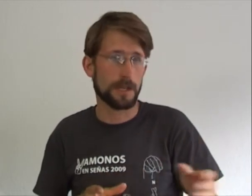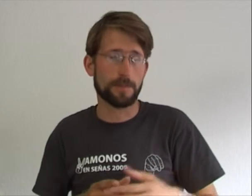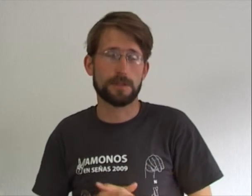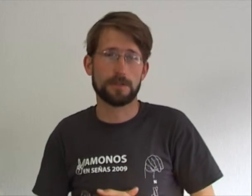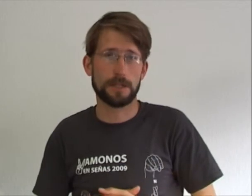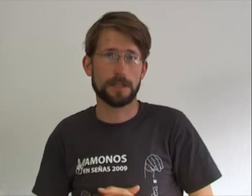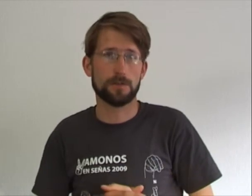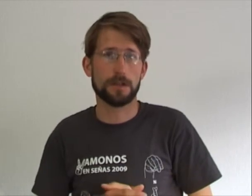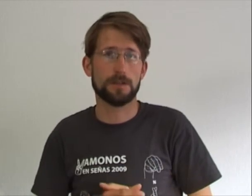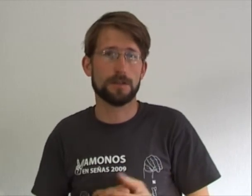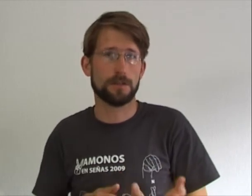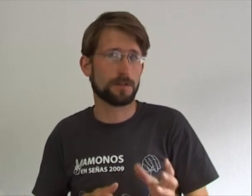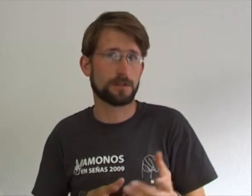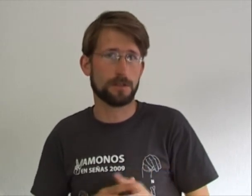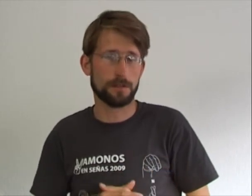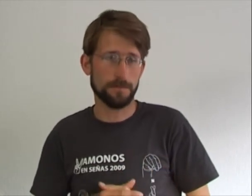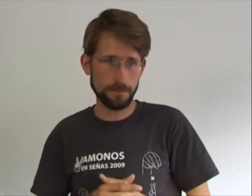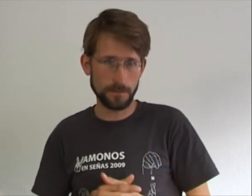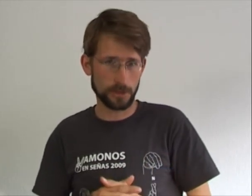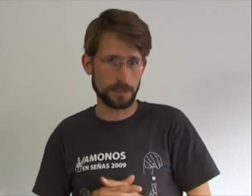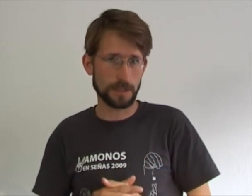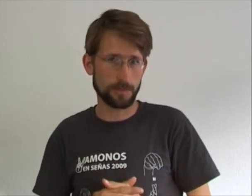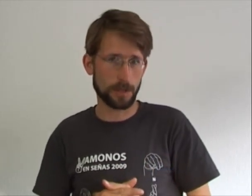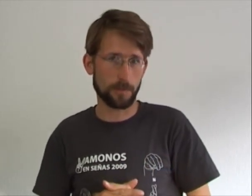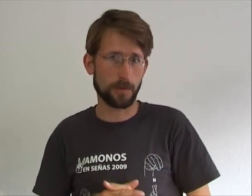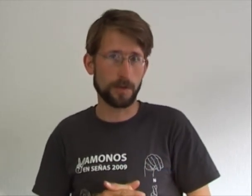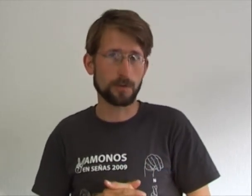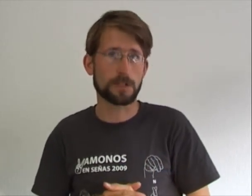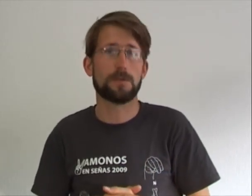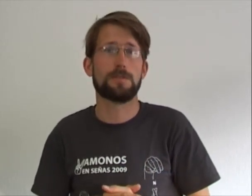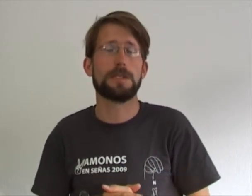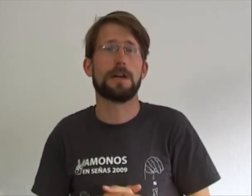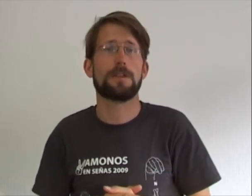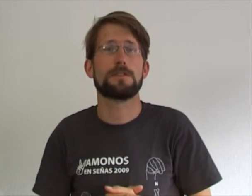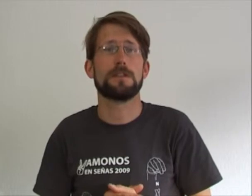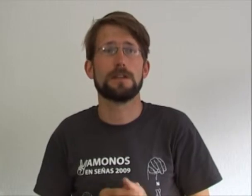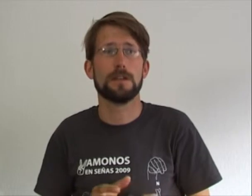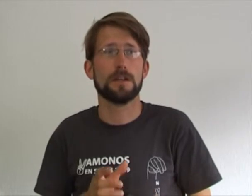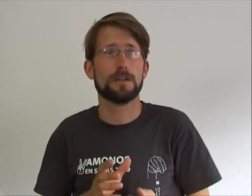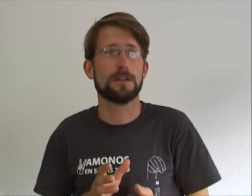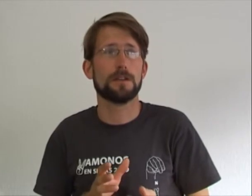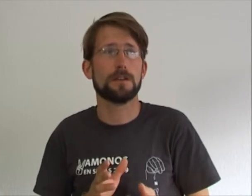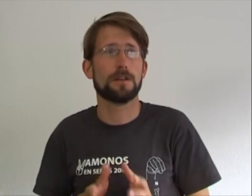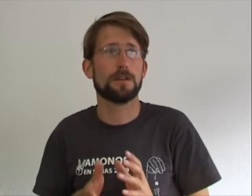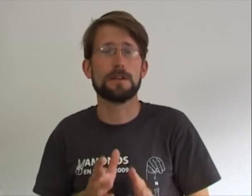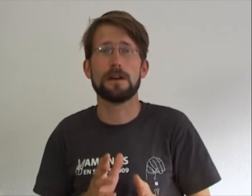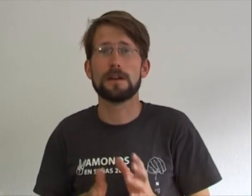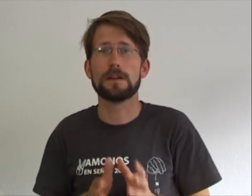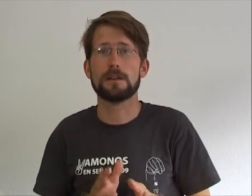pienso que durante dos días, por ejemplo, hay muchas posibilidades de interagir